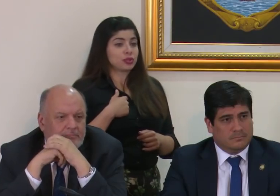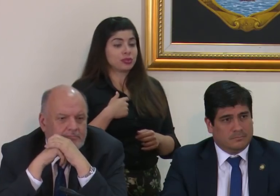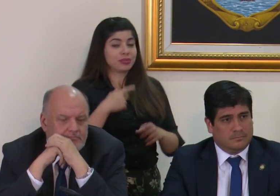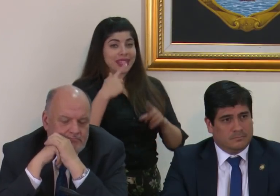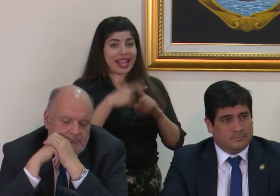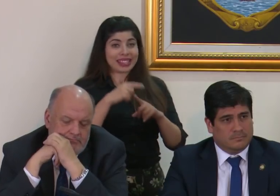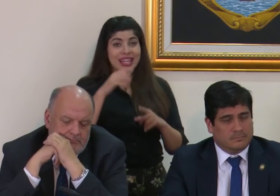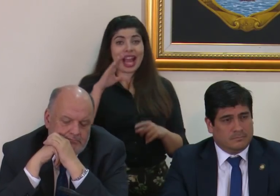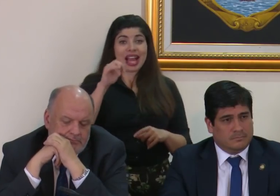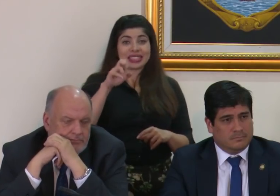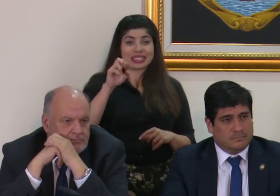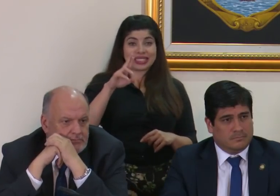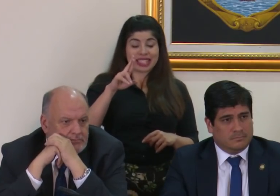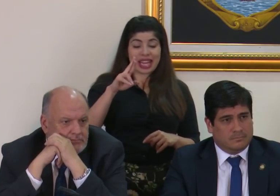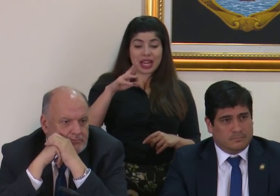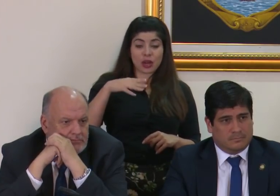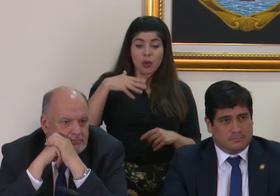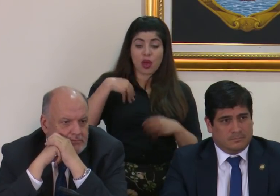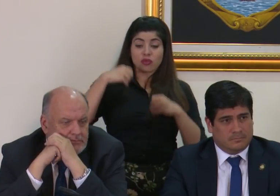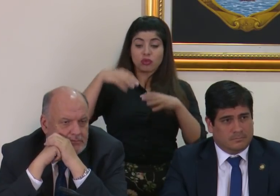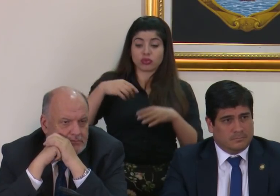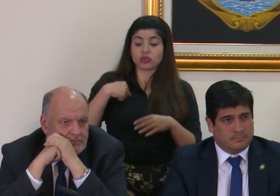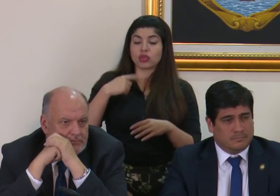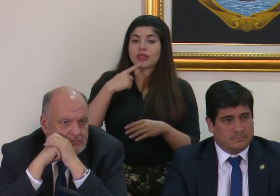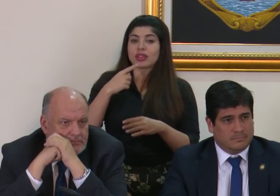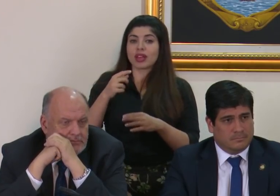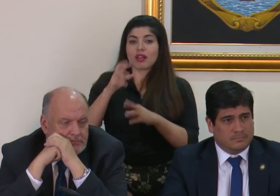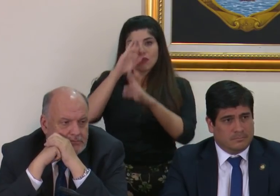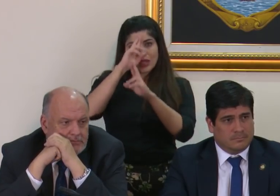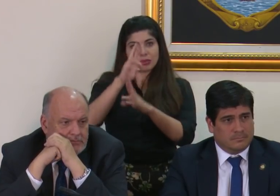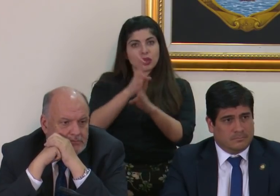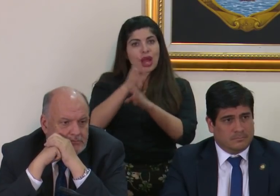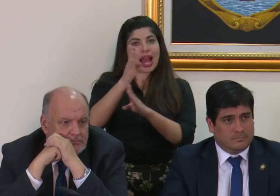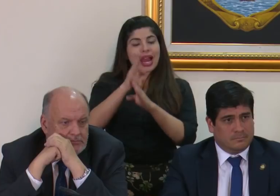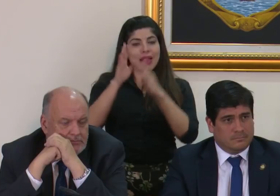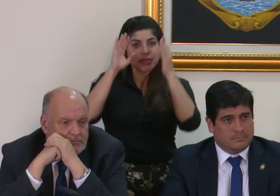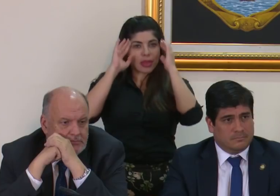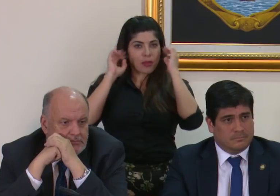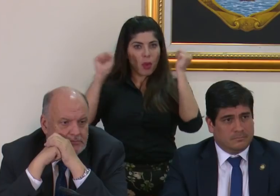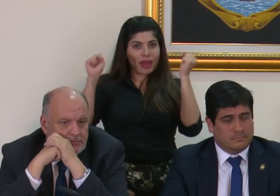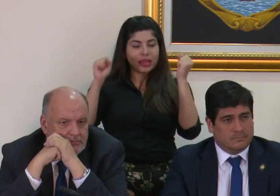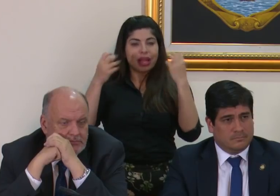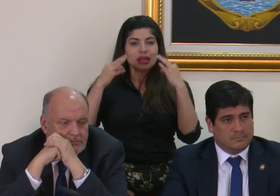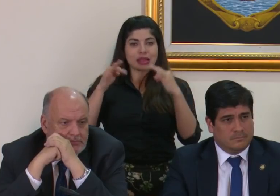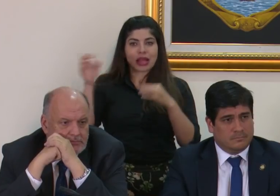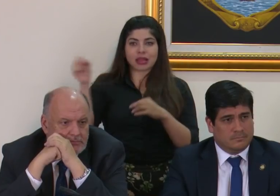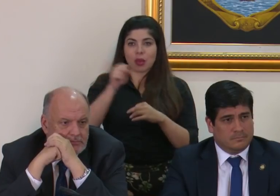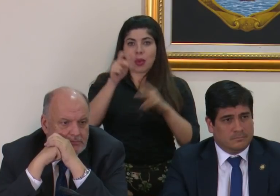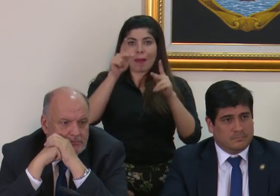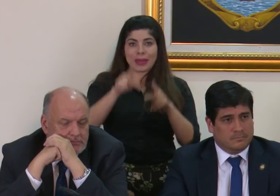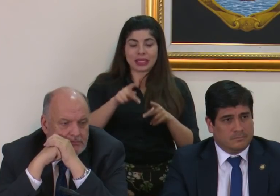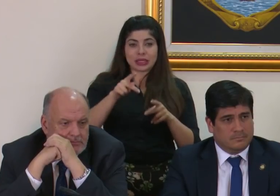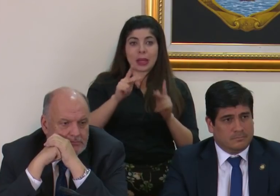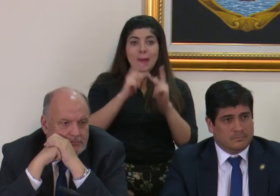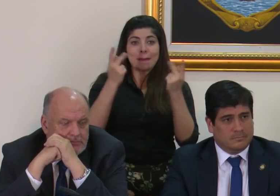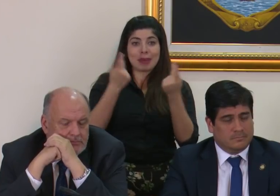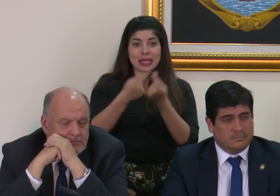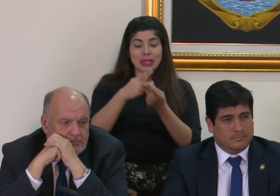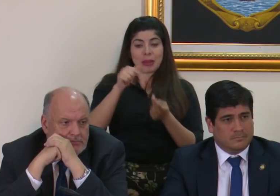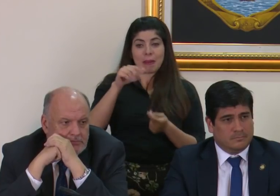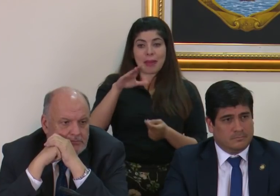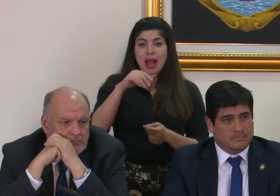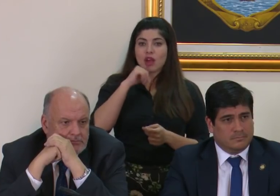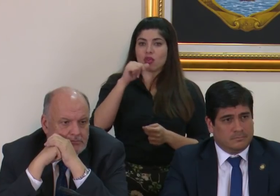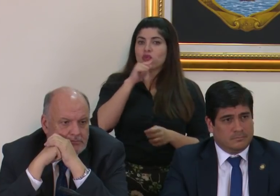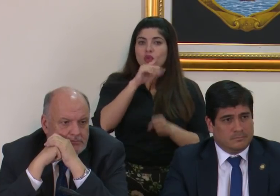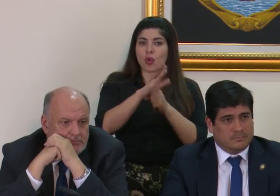Epsi Campbell a dejar su cargo fue el irrespeto a la carrera diplomática el tratar de colocar ahí a personas del partido de acción ciudadana que no cumplían con